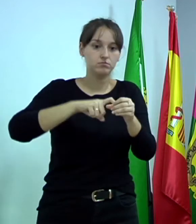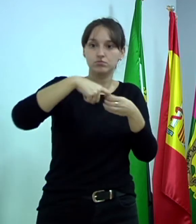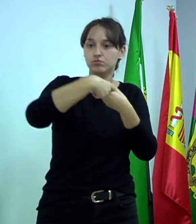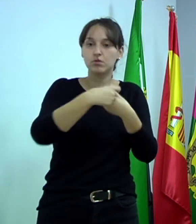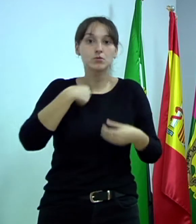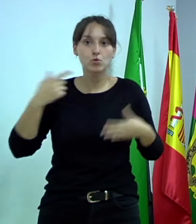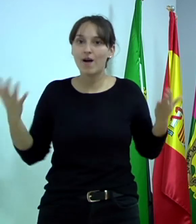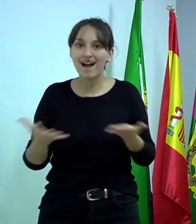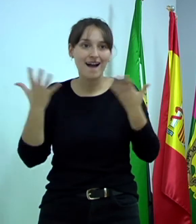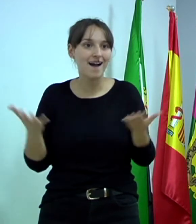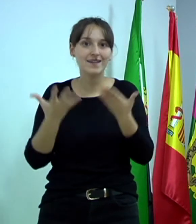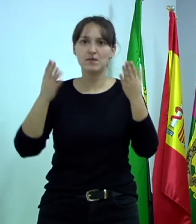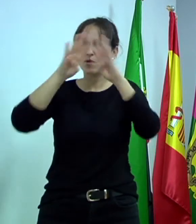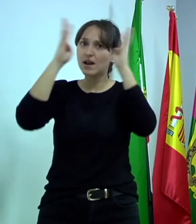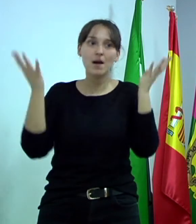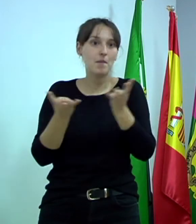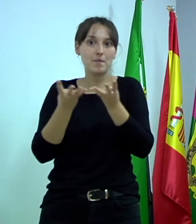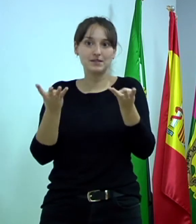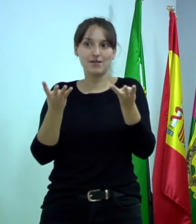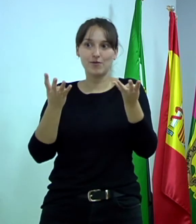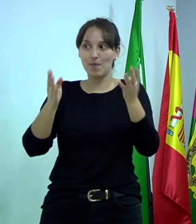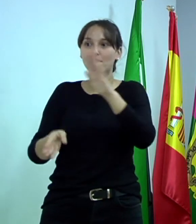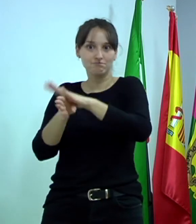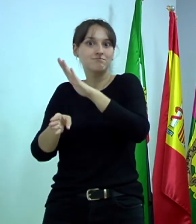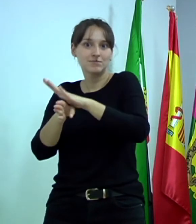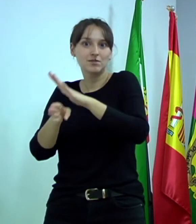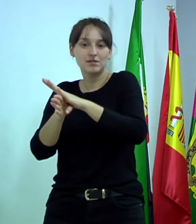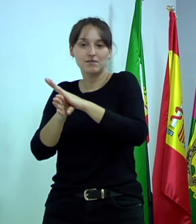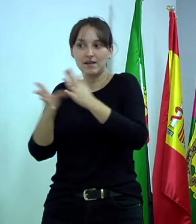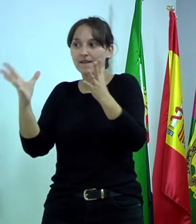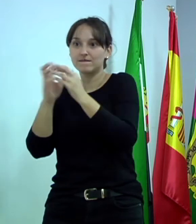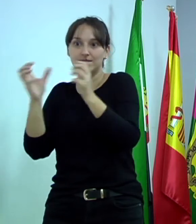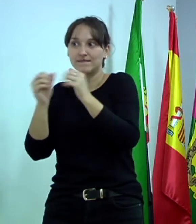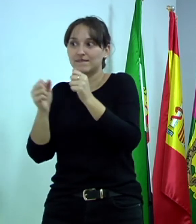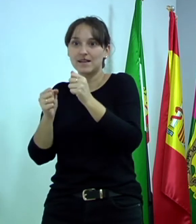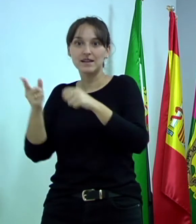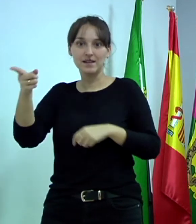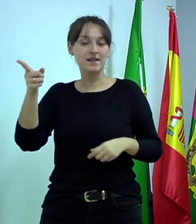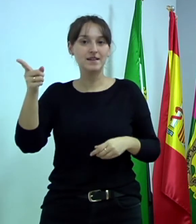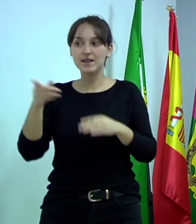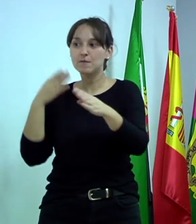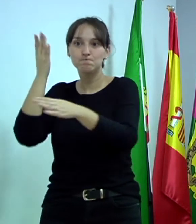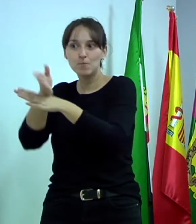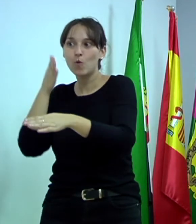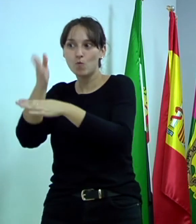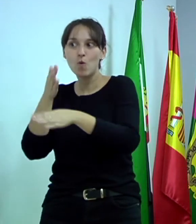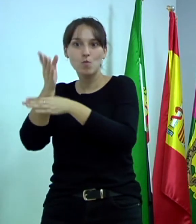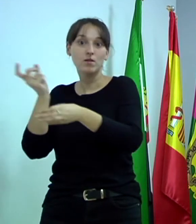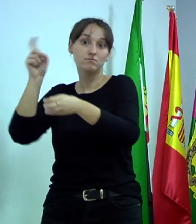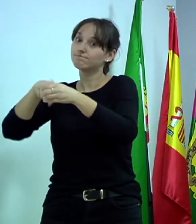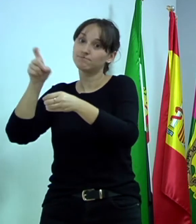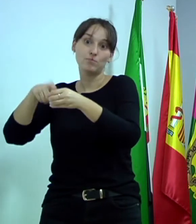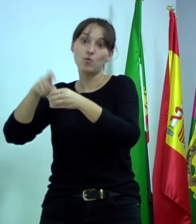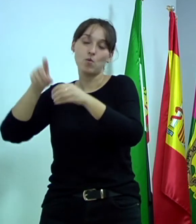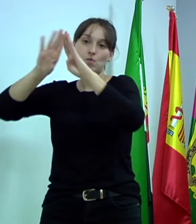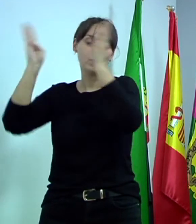hay que seguir con esta plataforma, la tenemos que seguir manteniendo y que la aprovechen, porque va a ser muy importante para la ciudadanía, porque el pilar, siempre lo